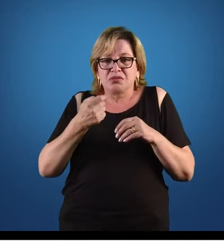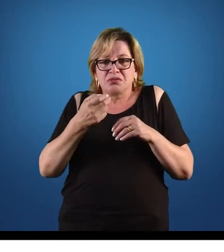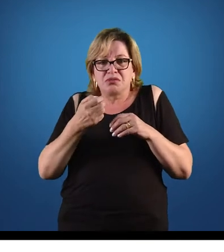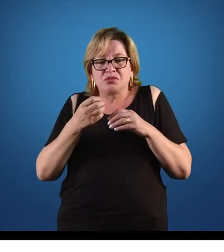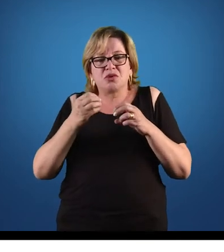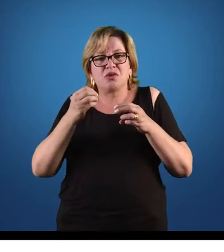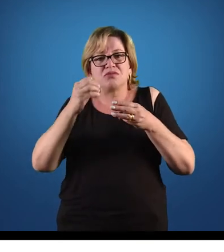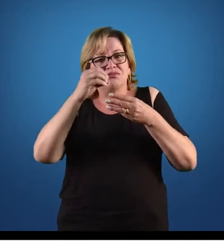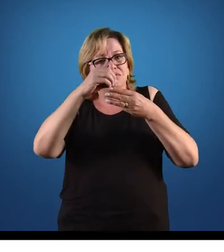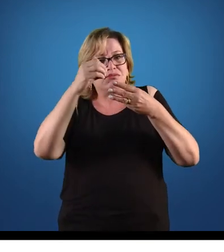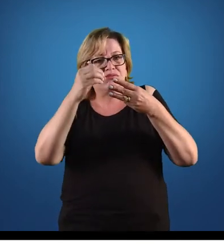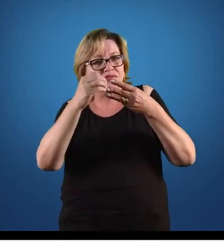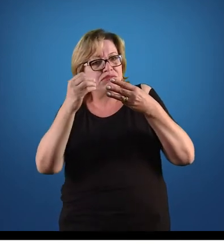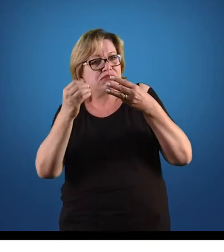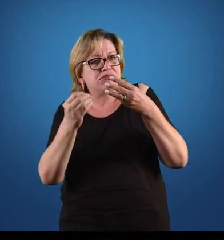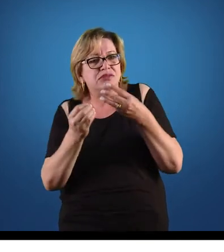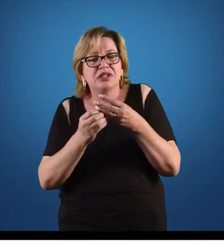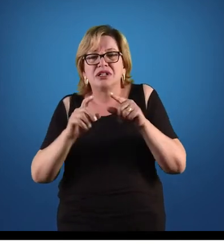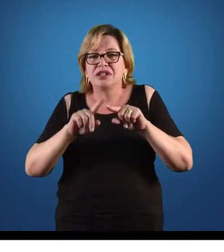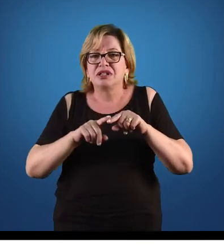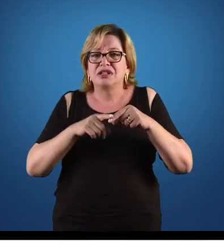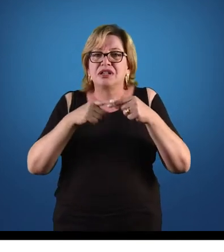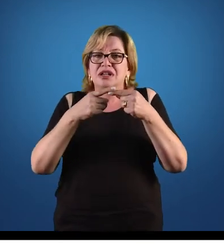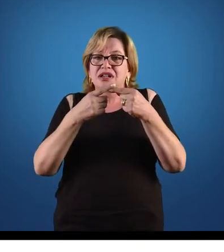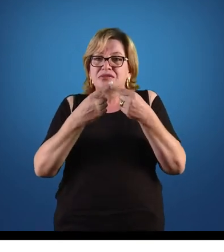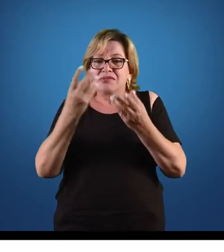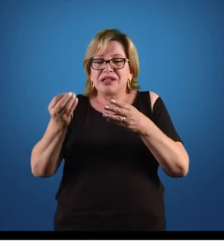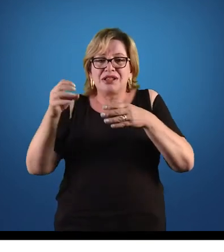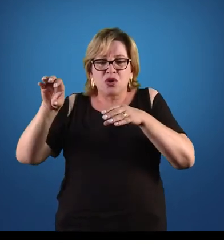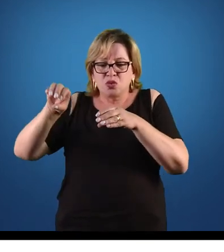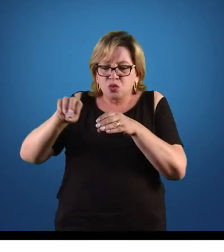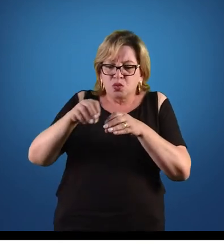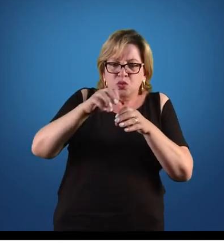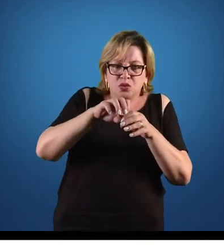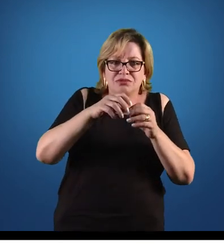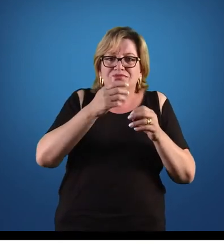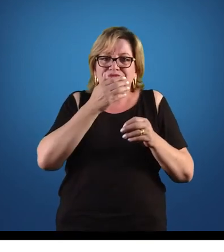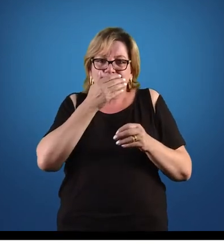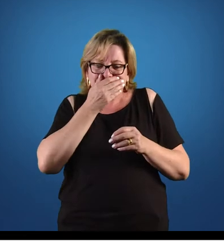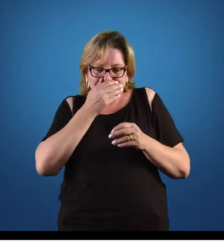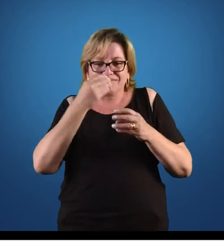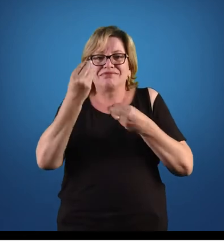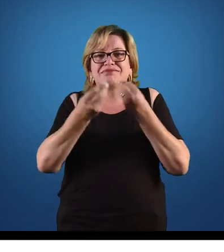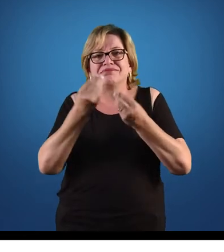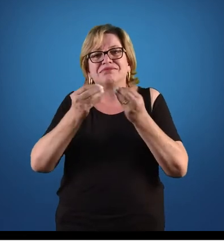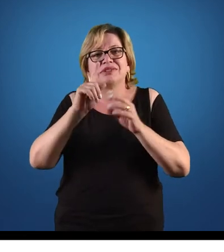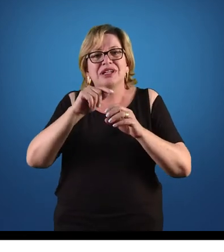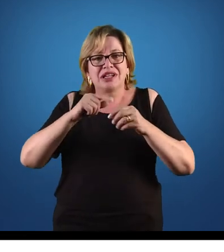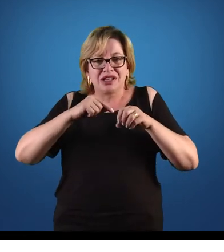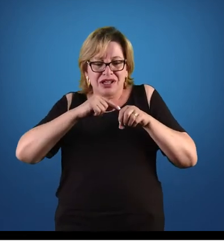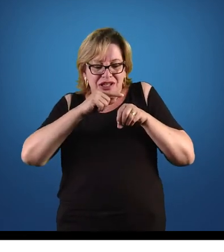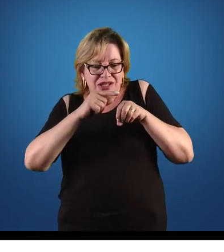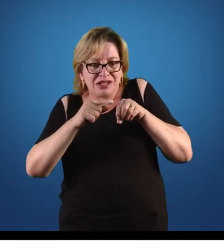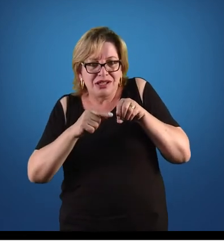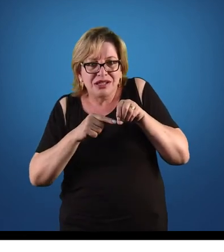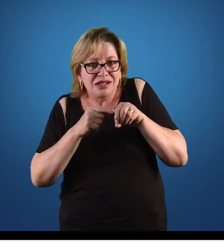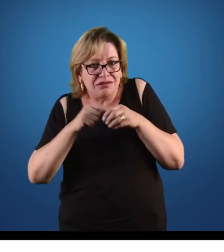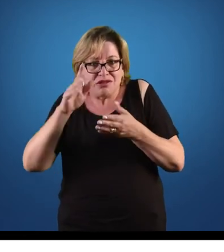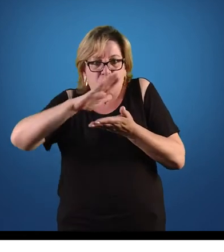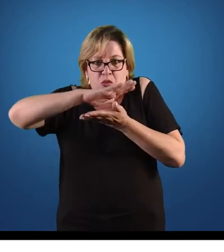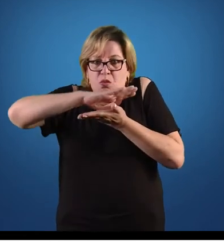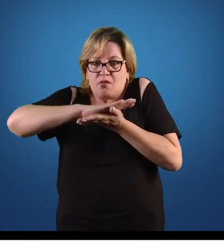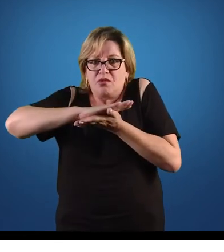muito alimentado, nem muito oxigenado, mas ele preenche esse organismo. Então, eu tenho um organismo que é cilíndrico, agora ele não é mais